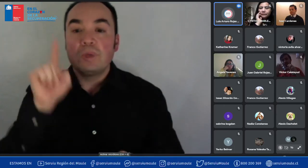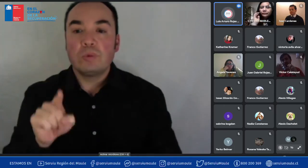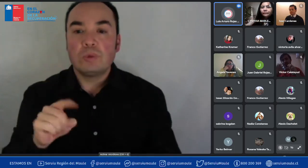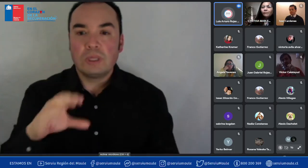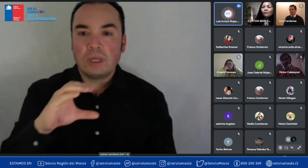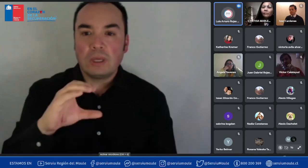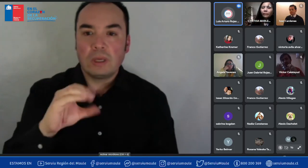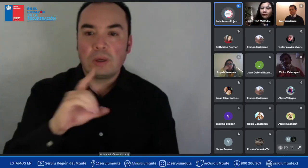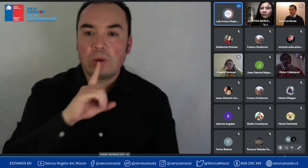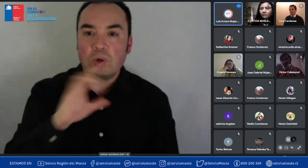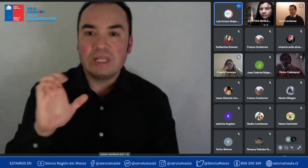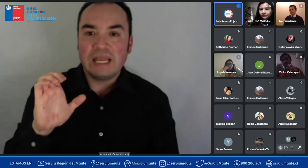es una consulta de Facebook